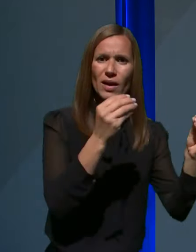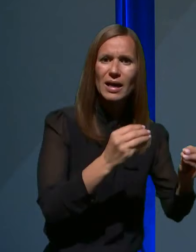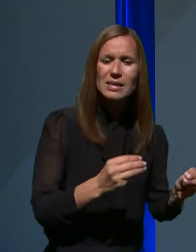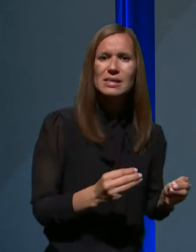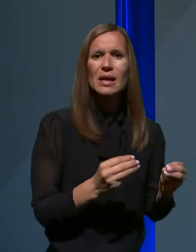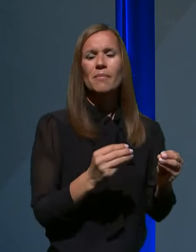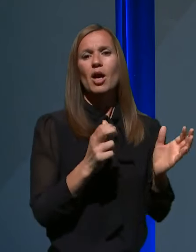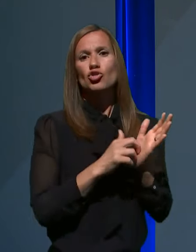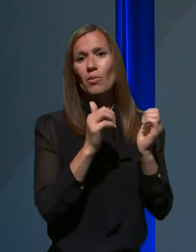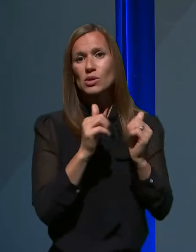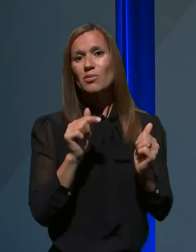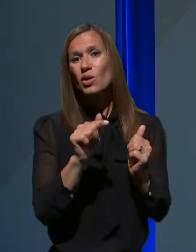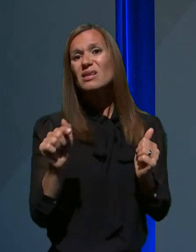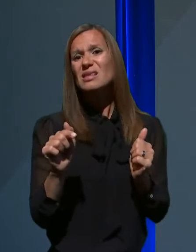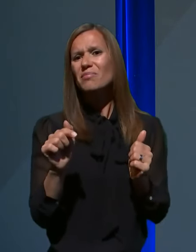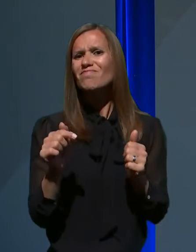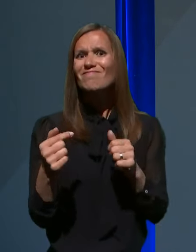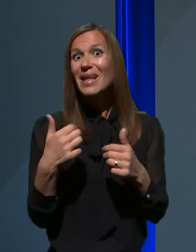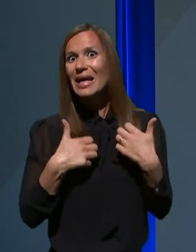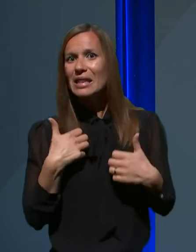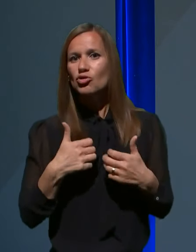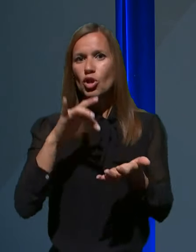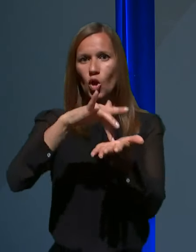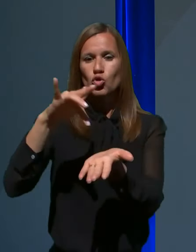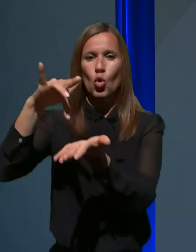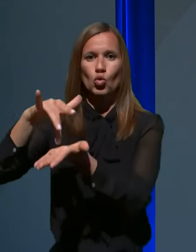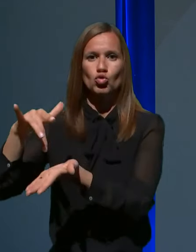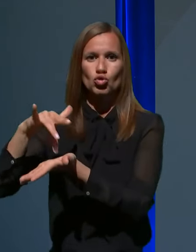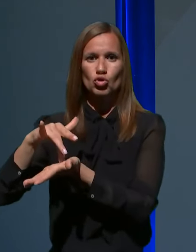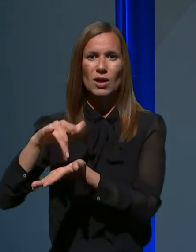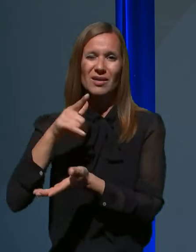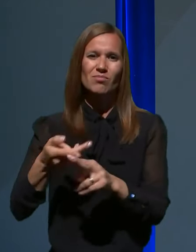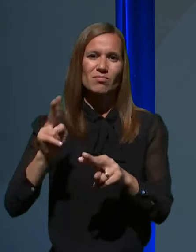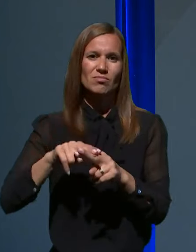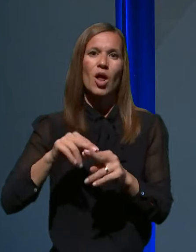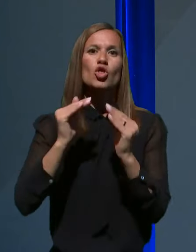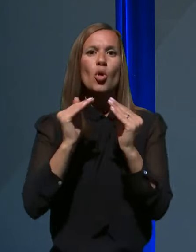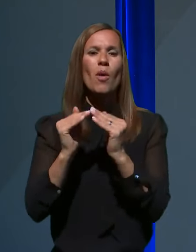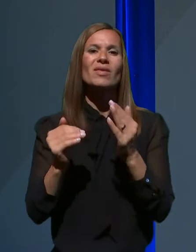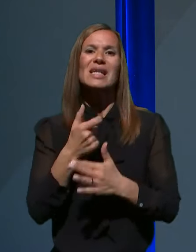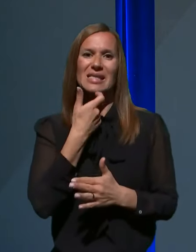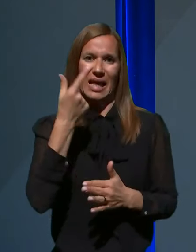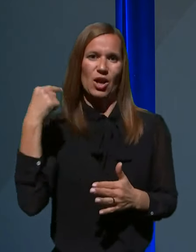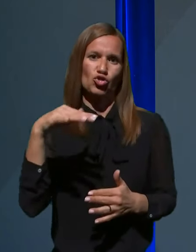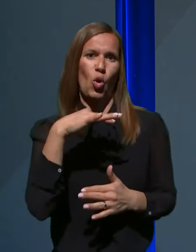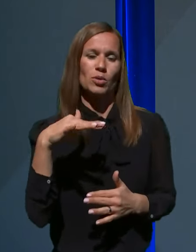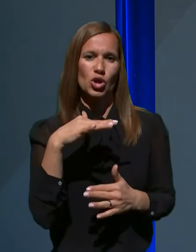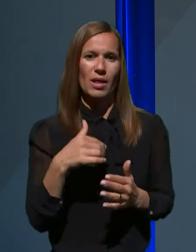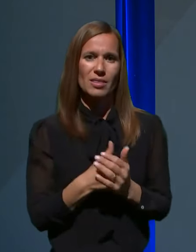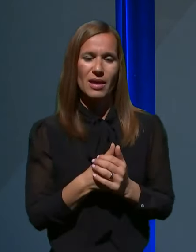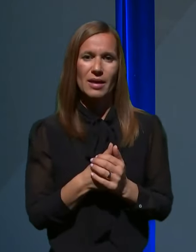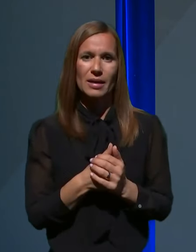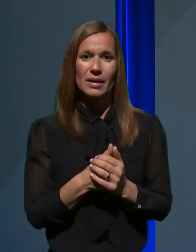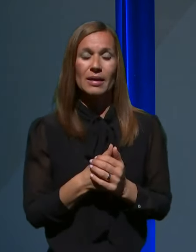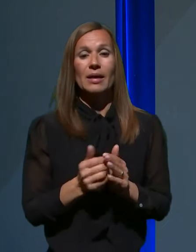predvsem pa tistih kritičnih točk, ki jih predstavljajo domovi za starejše občane. Pa